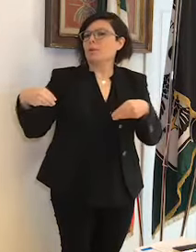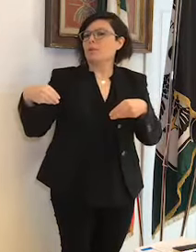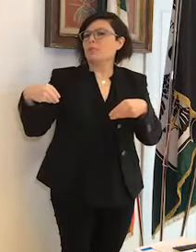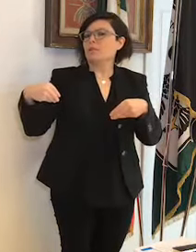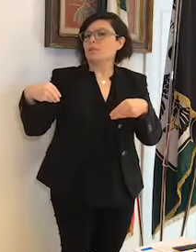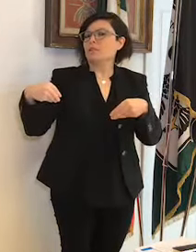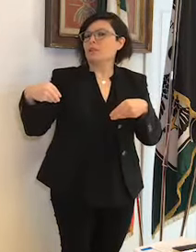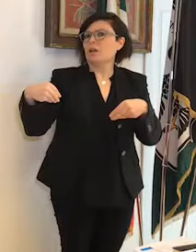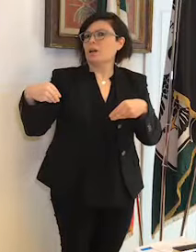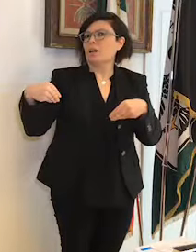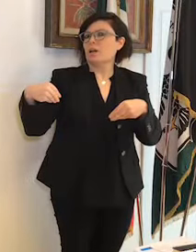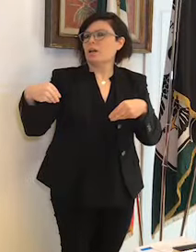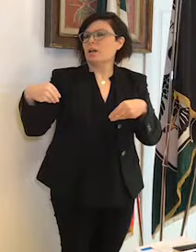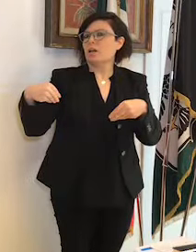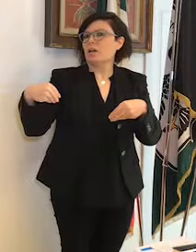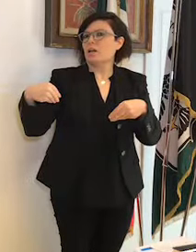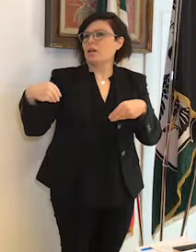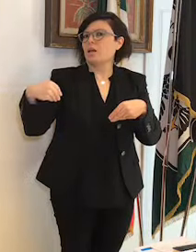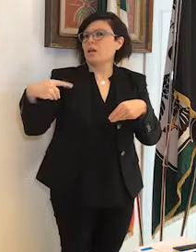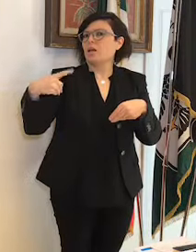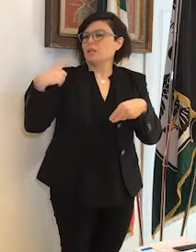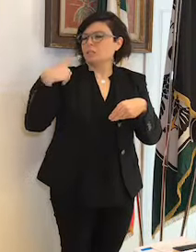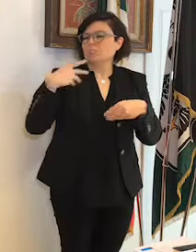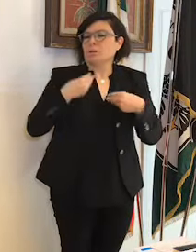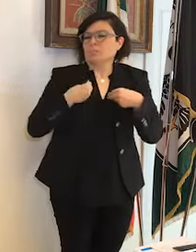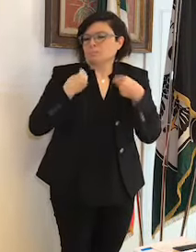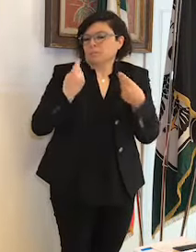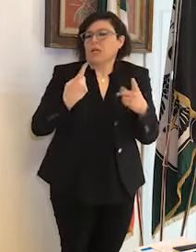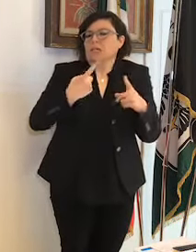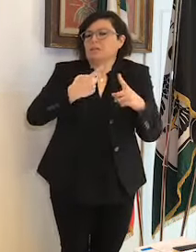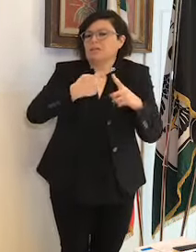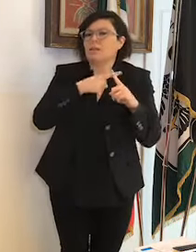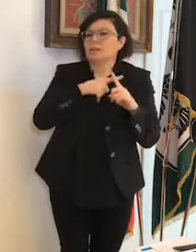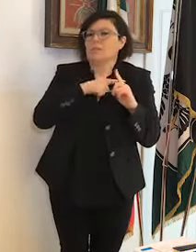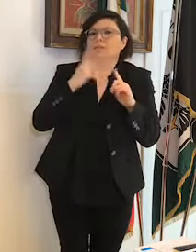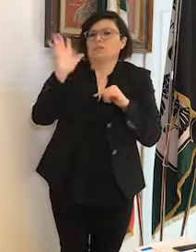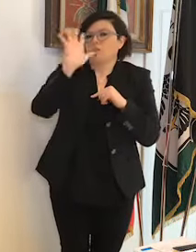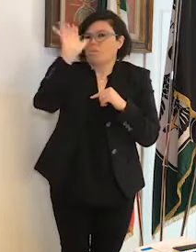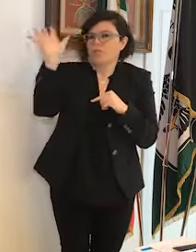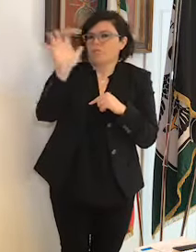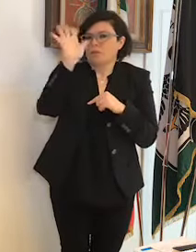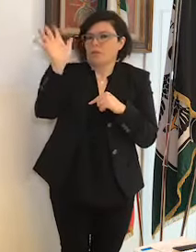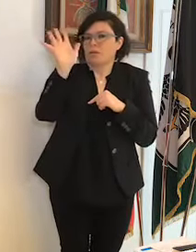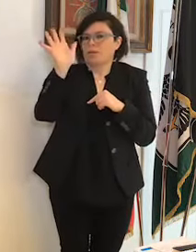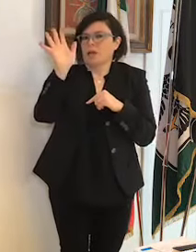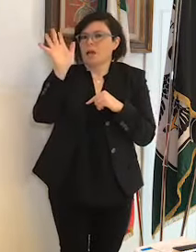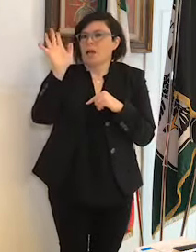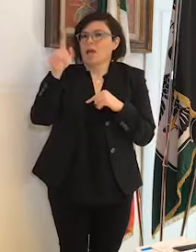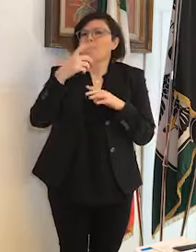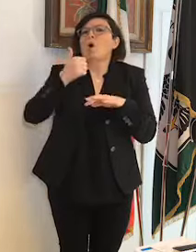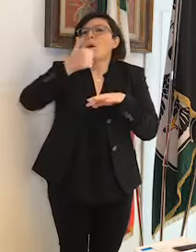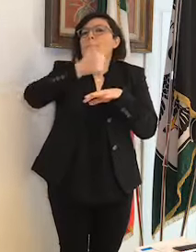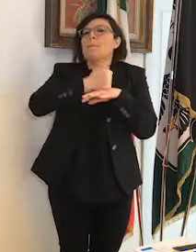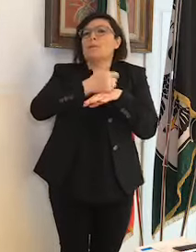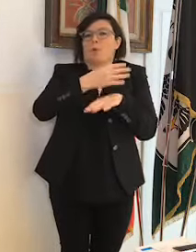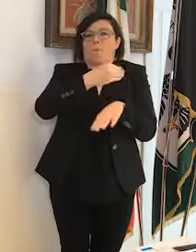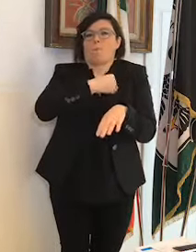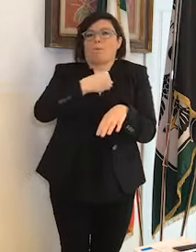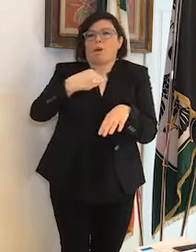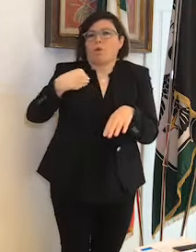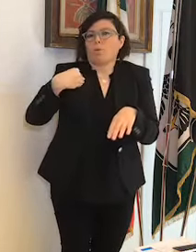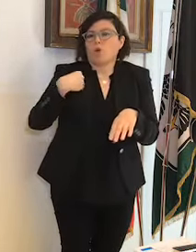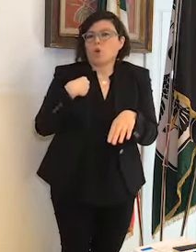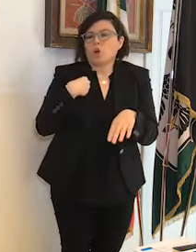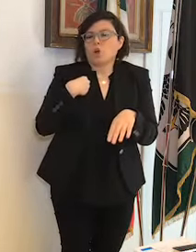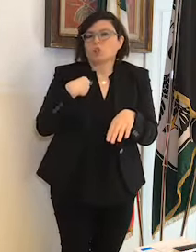e si stia sacrificando molto. Faccio un esempio, solamente il primario di pneumologia,